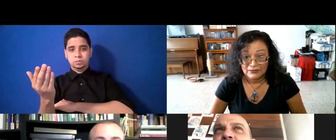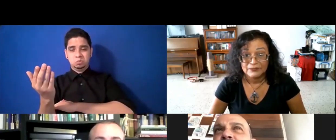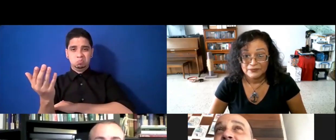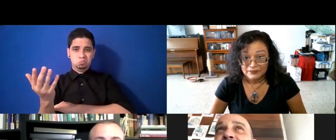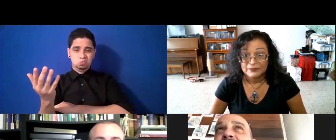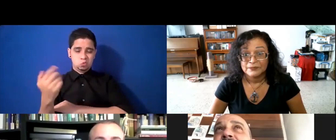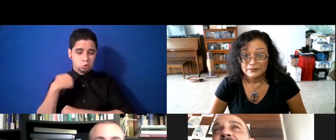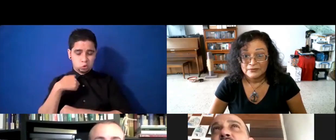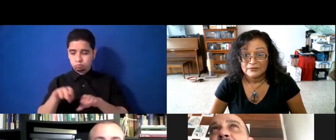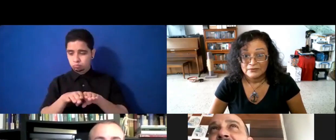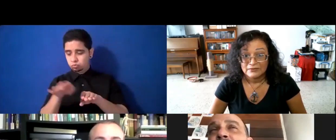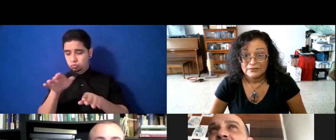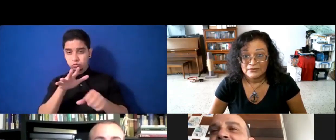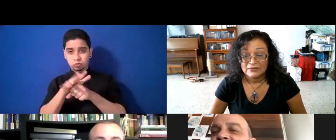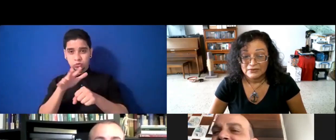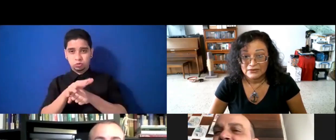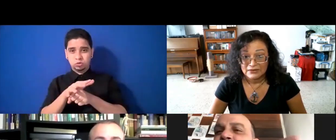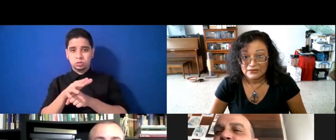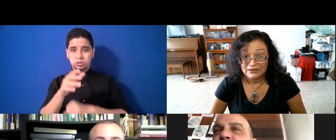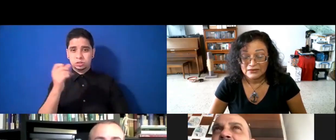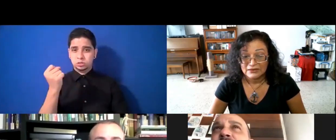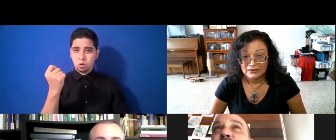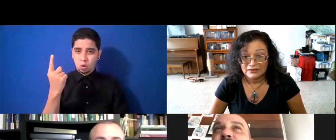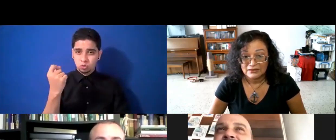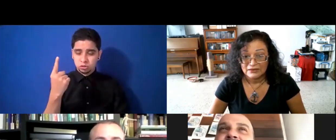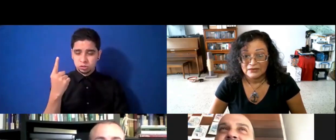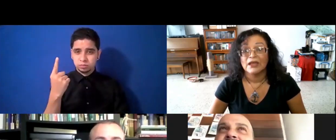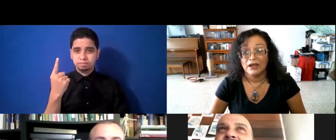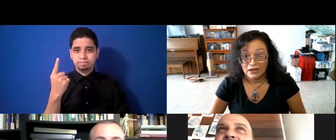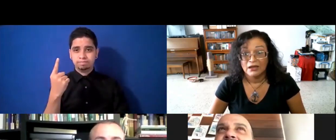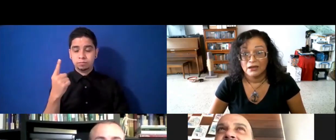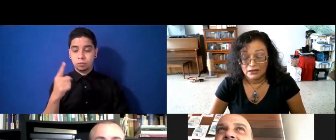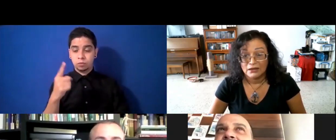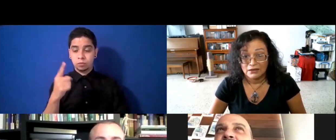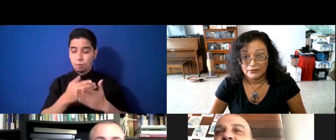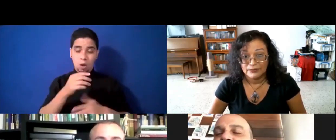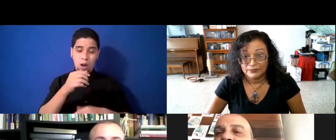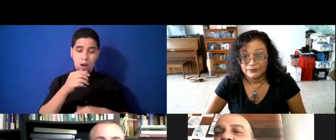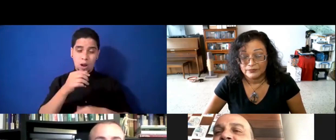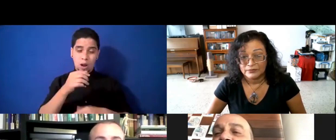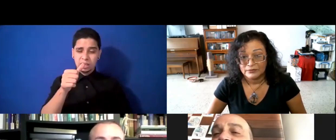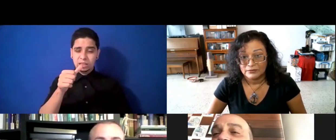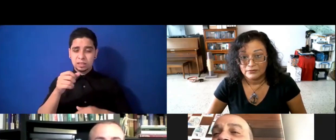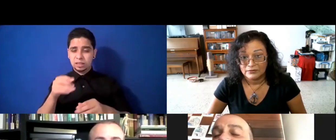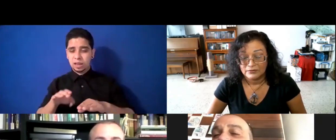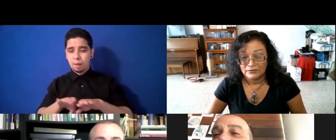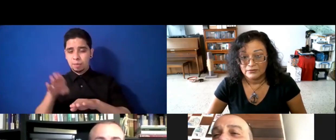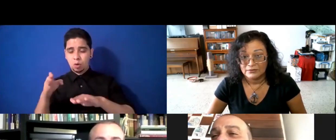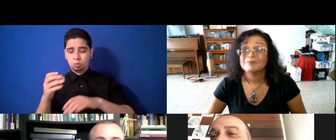doce, perdón. Disculpa, llegábamos a las diez, se abría al público a las doce. Y cuando abriamos ya había una fila de veinte